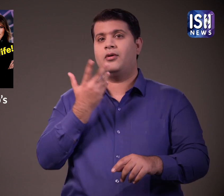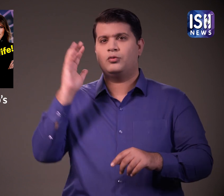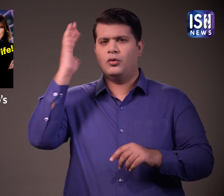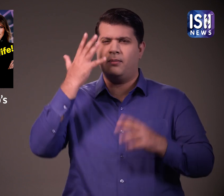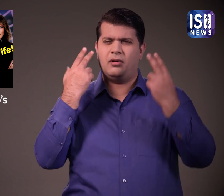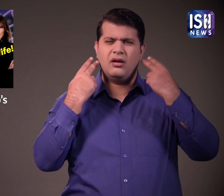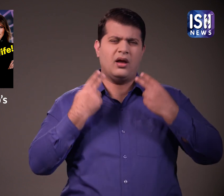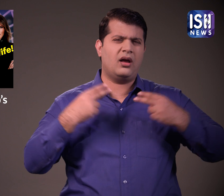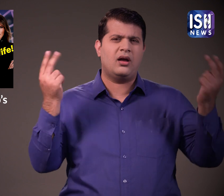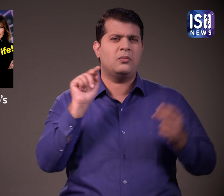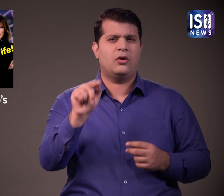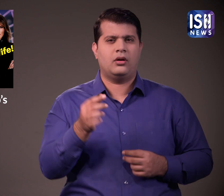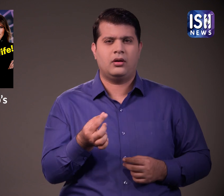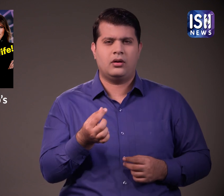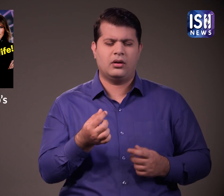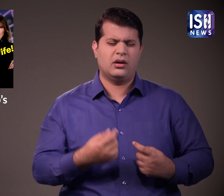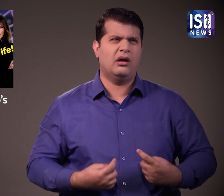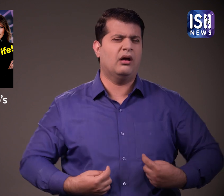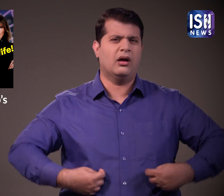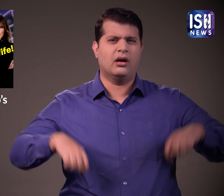लेकिन एक प्रमुक रियल एस्टेट टाइकून थे